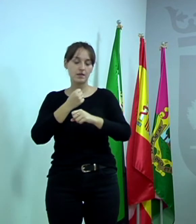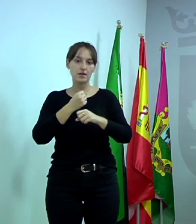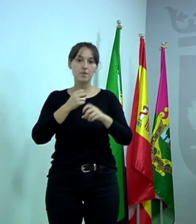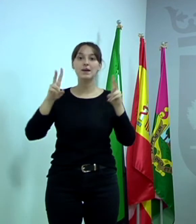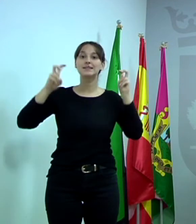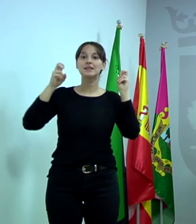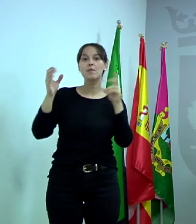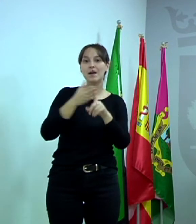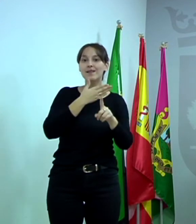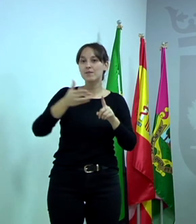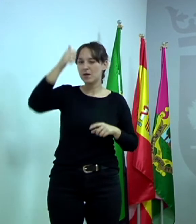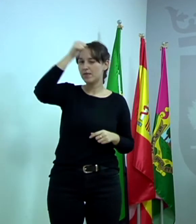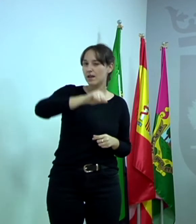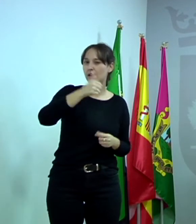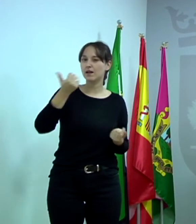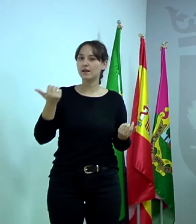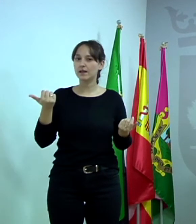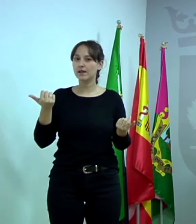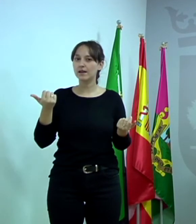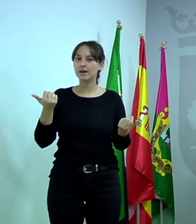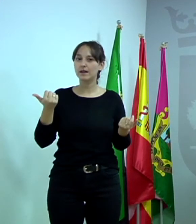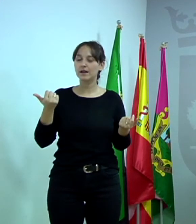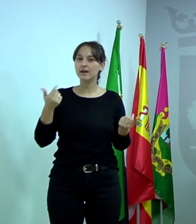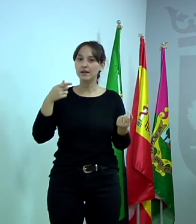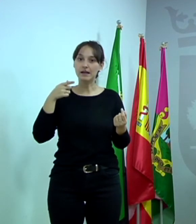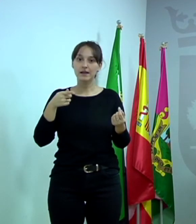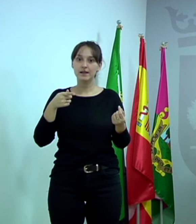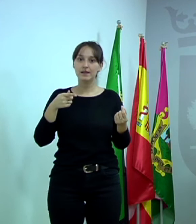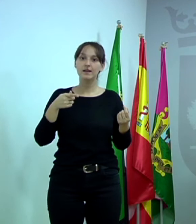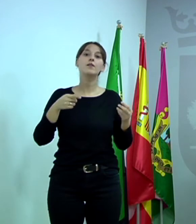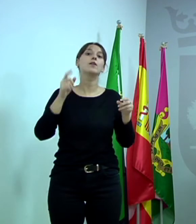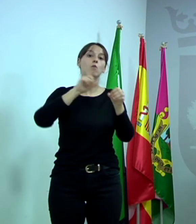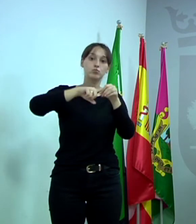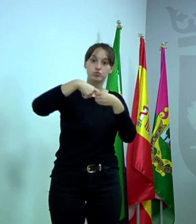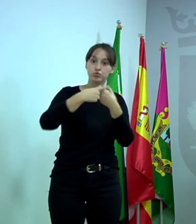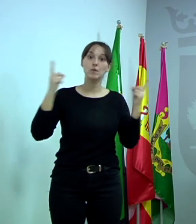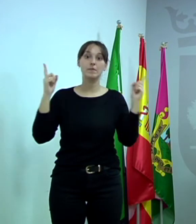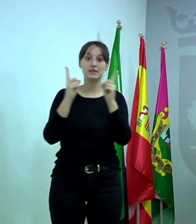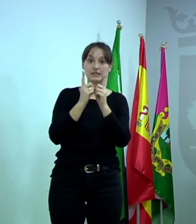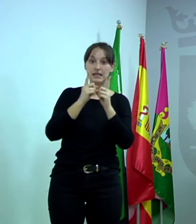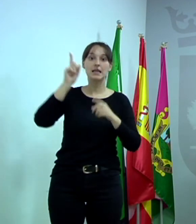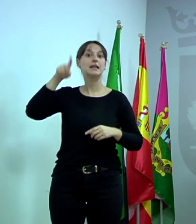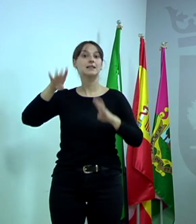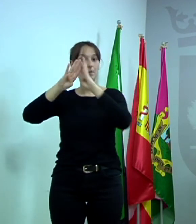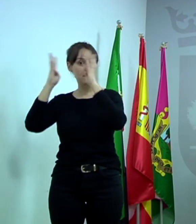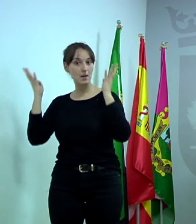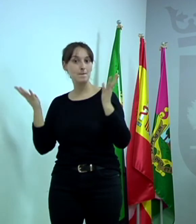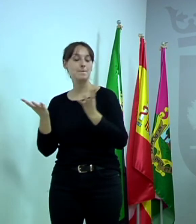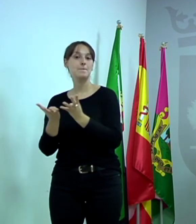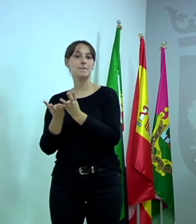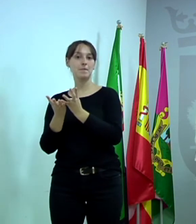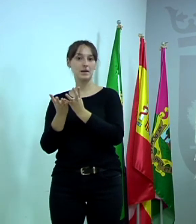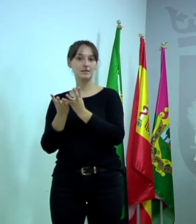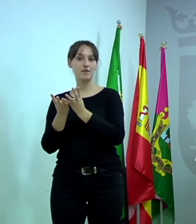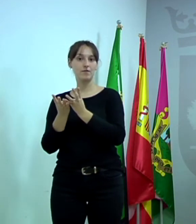violencia de género, esta vez, aparte de actividades presenciales, las va a ver online, a través de esa plataforma a la que se ha destinado el dinero que ha